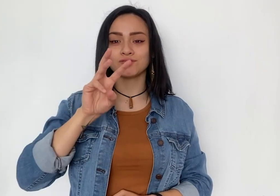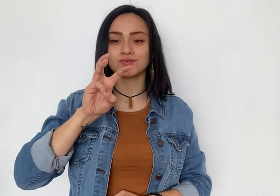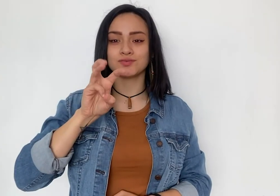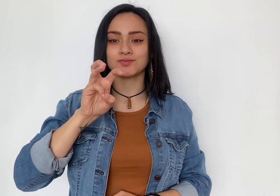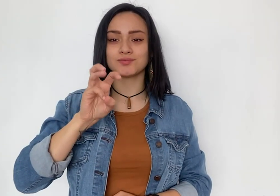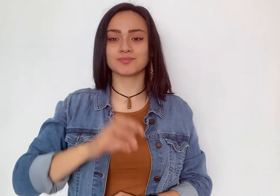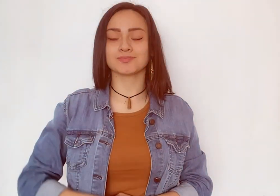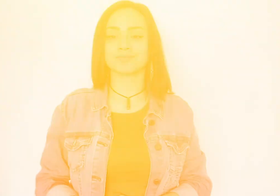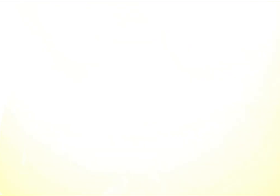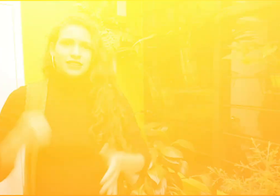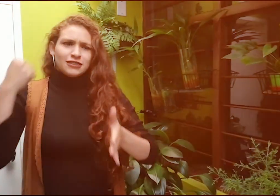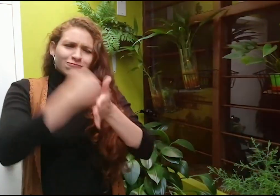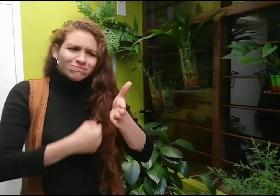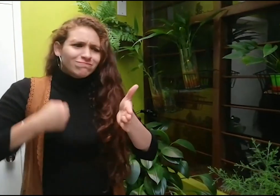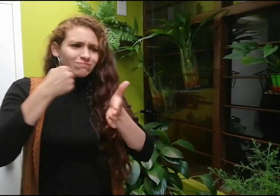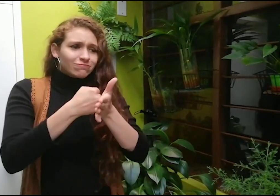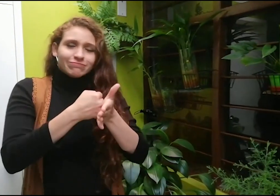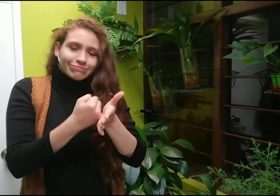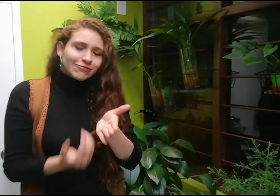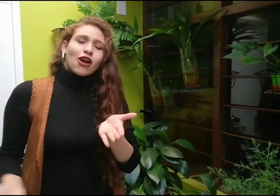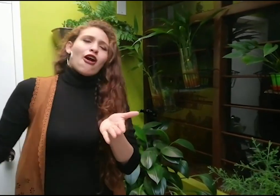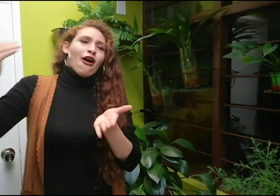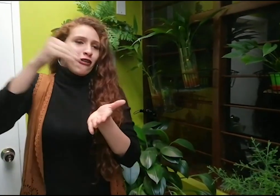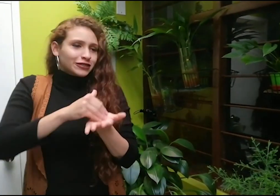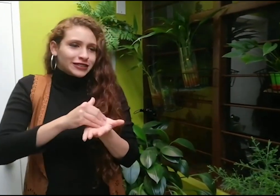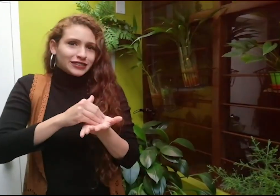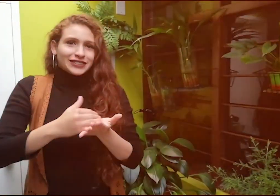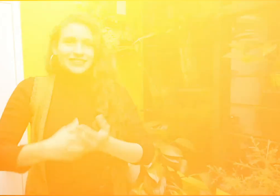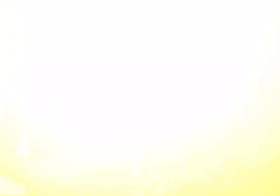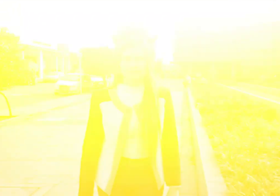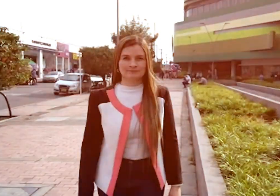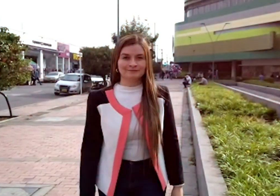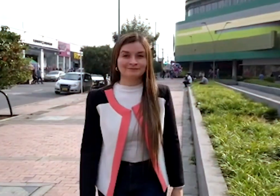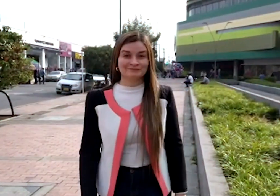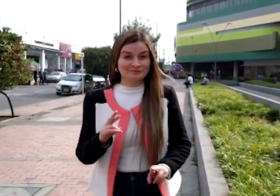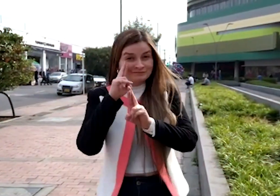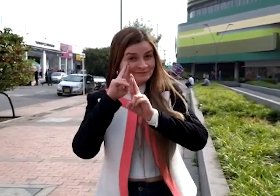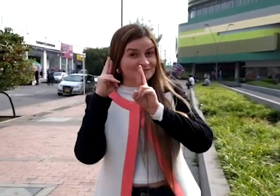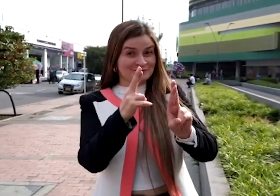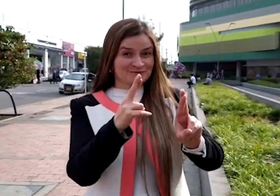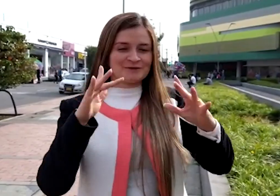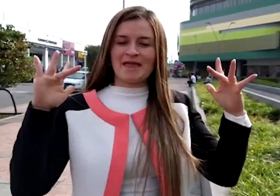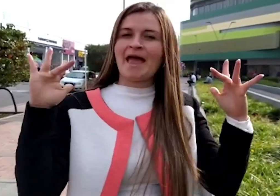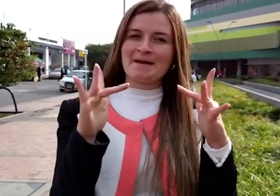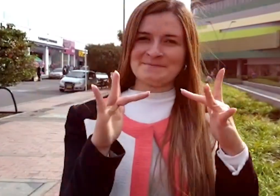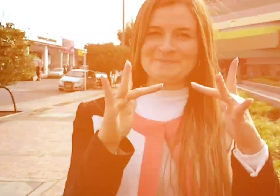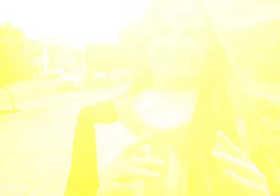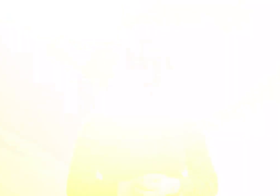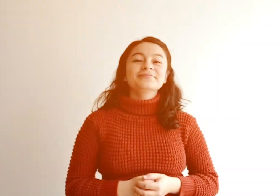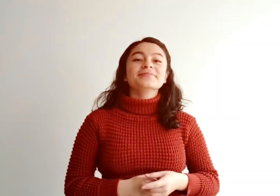No hacemos más que reafirmar Un reconocimiento que corresponde A